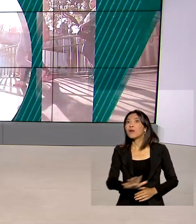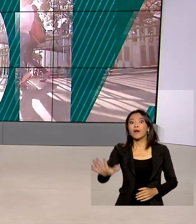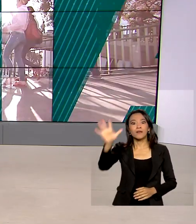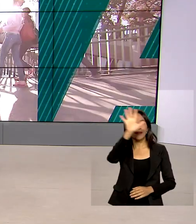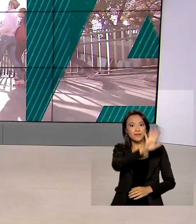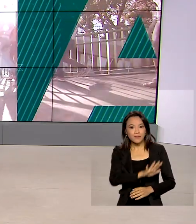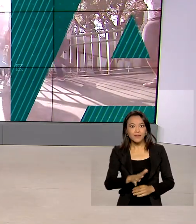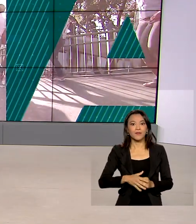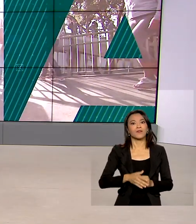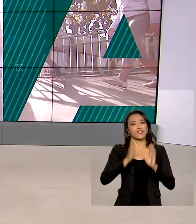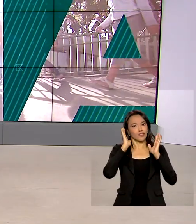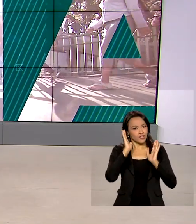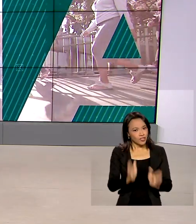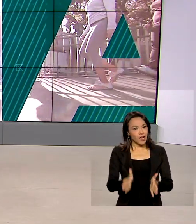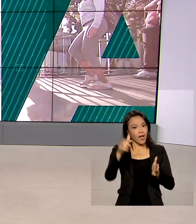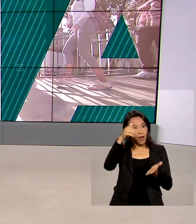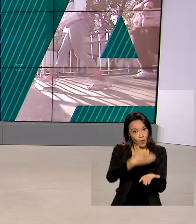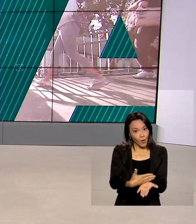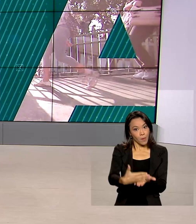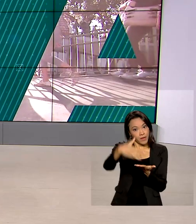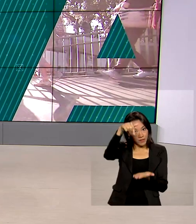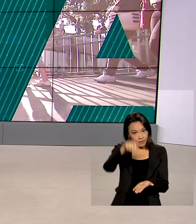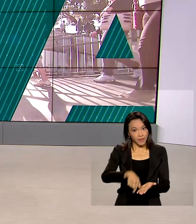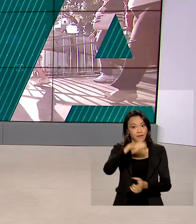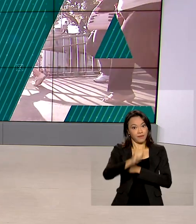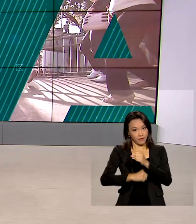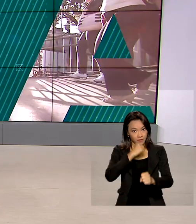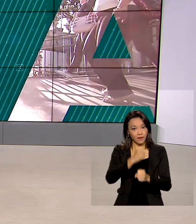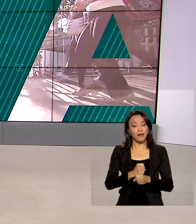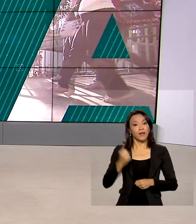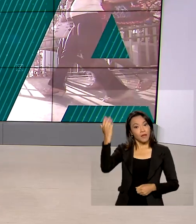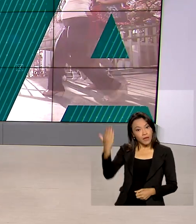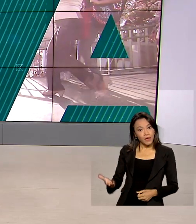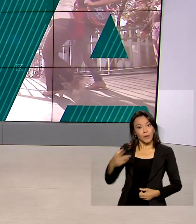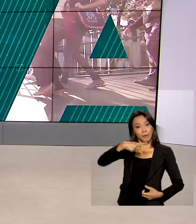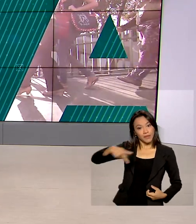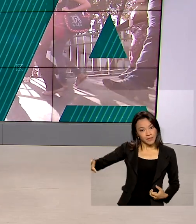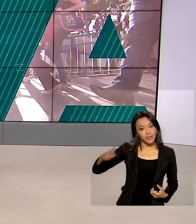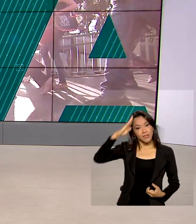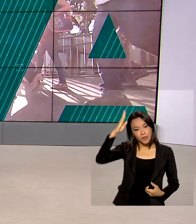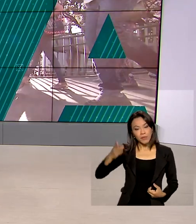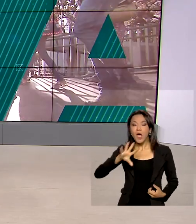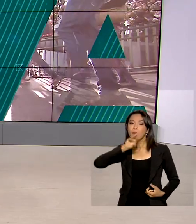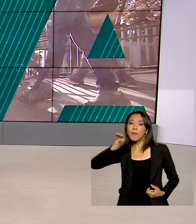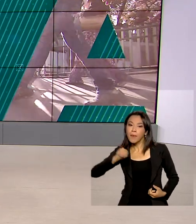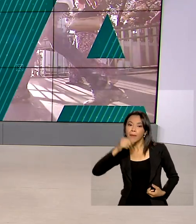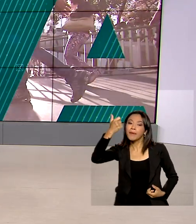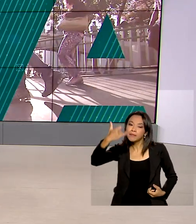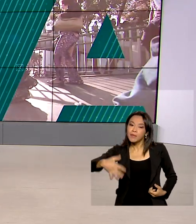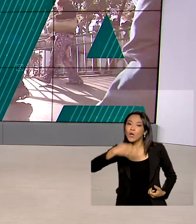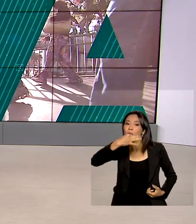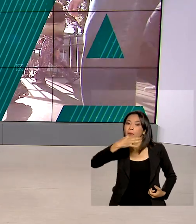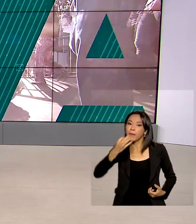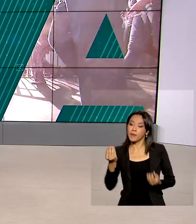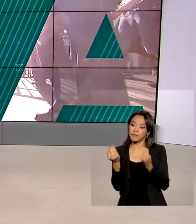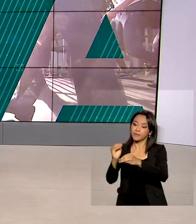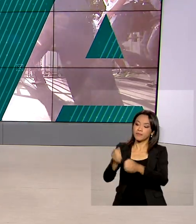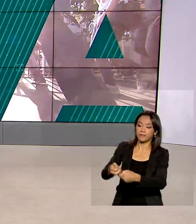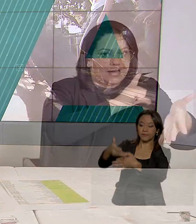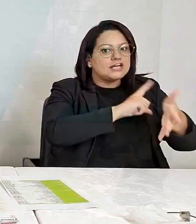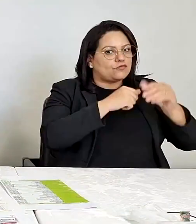novo valor vale já para este ano. O presidente Jair Bolsonaro comentou o reajuste pelas redes sociais.